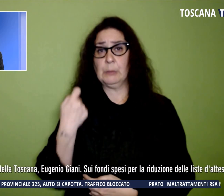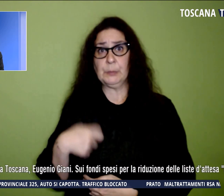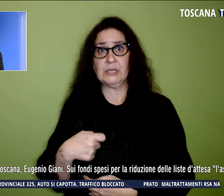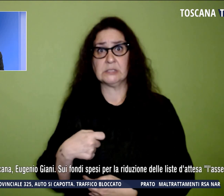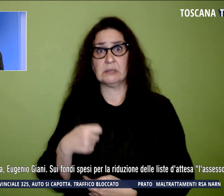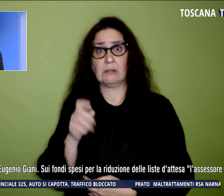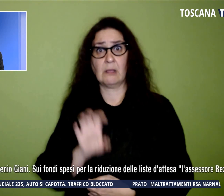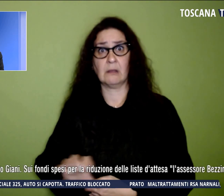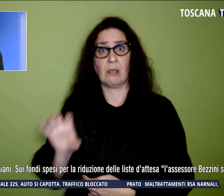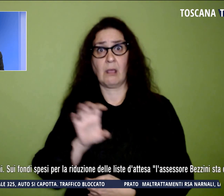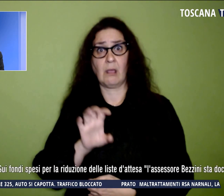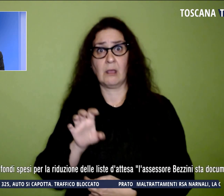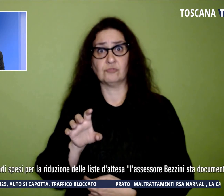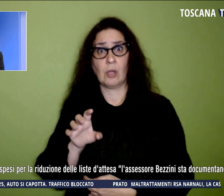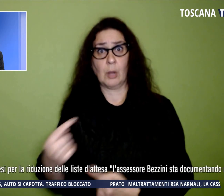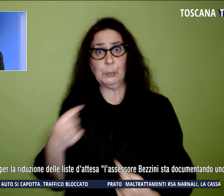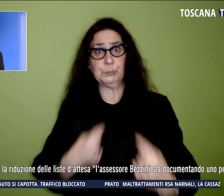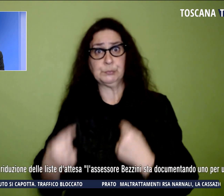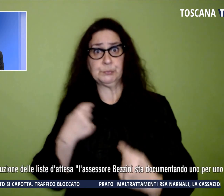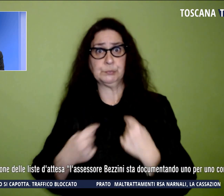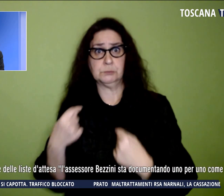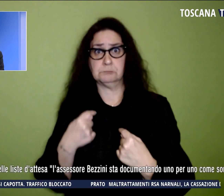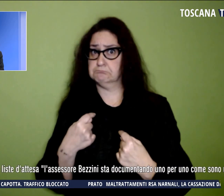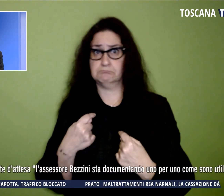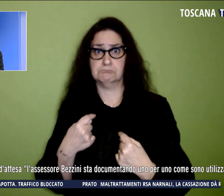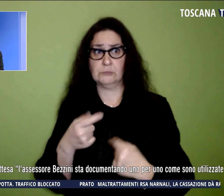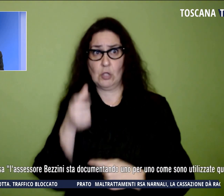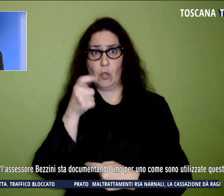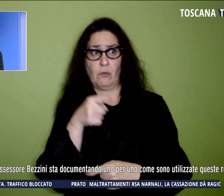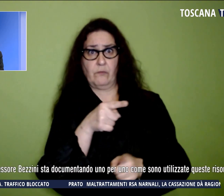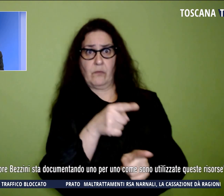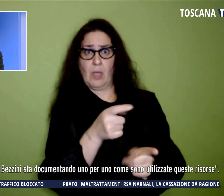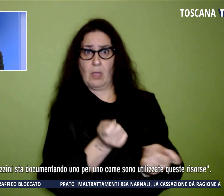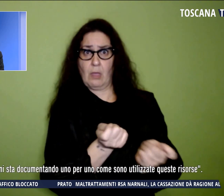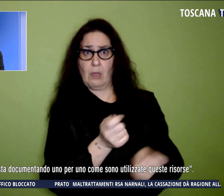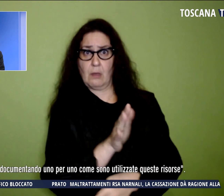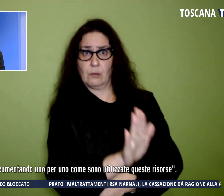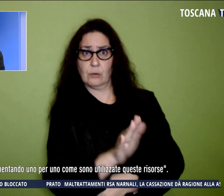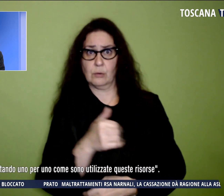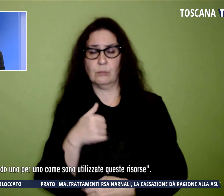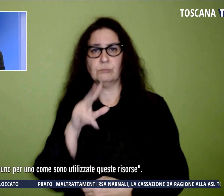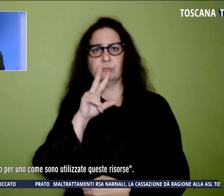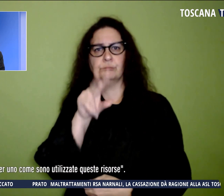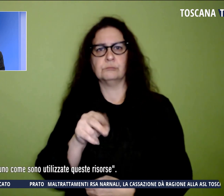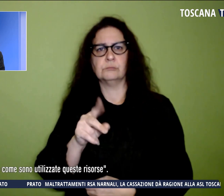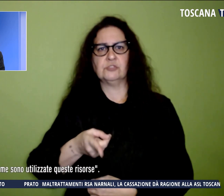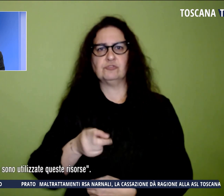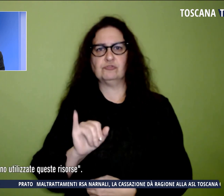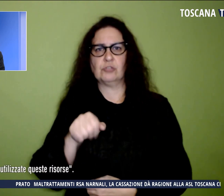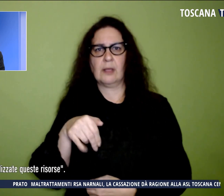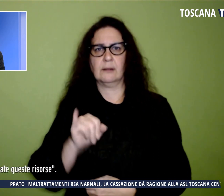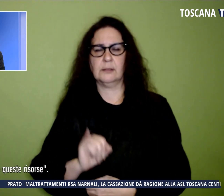venire a contestare le cose. Sono loro al Governo. Queste le parole ancora del Governatore Gianni.